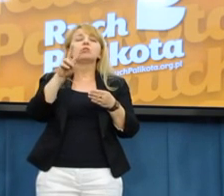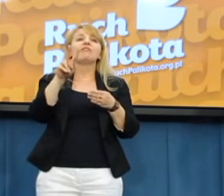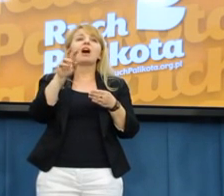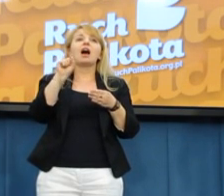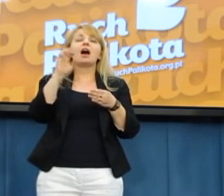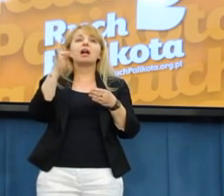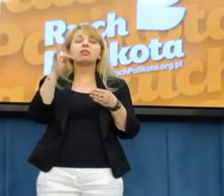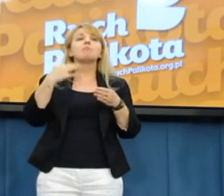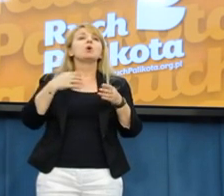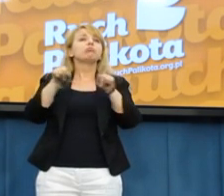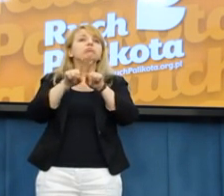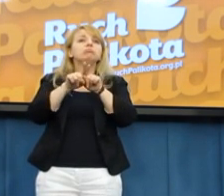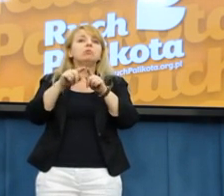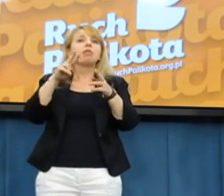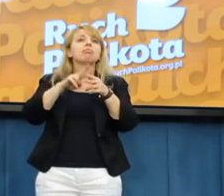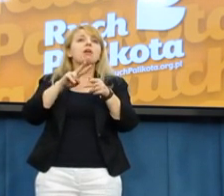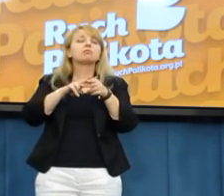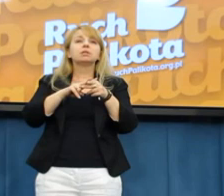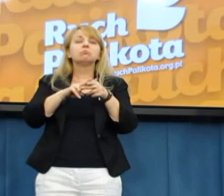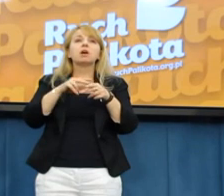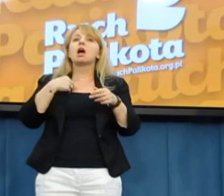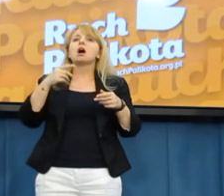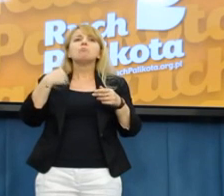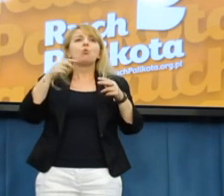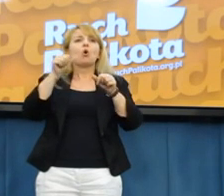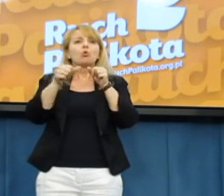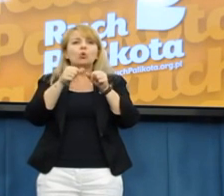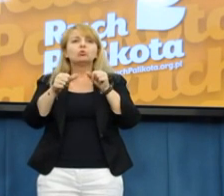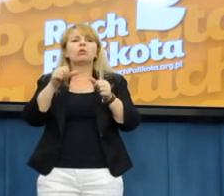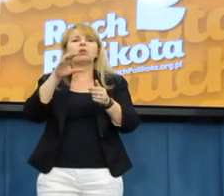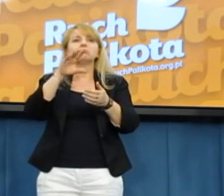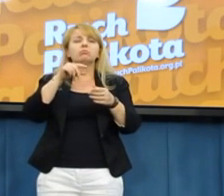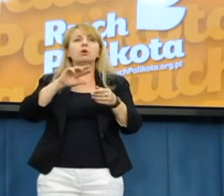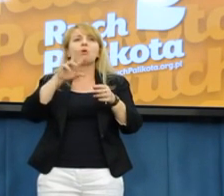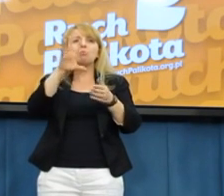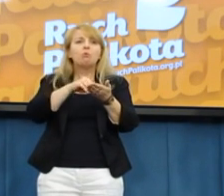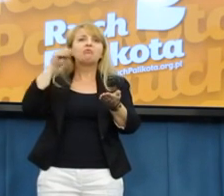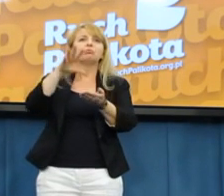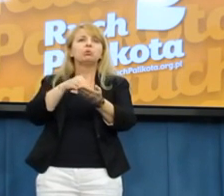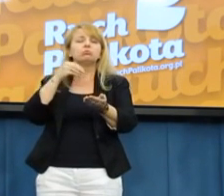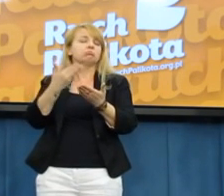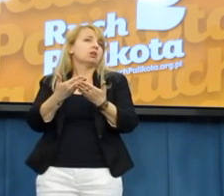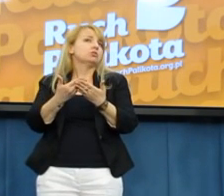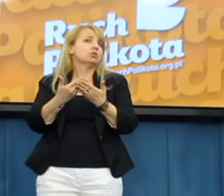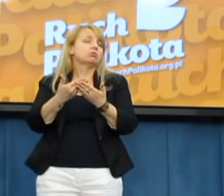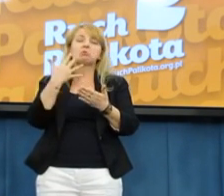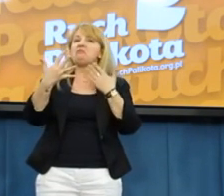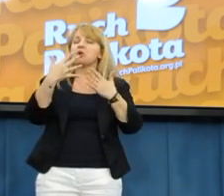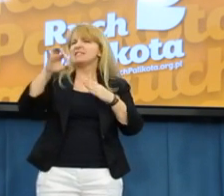przeprowadzono dwie kontrole, więc czynności trwały dwukrotnie dłużej. Odbierałem to jakaś celowe i świadome działania Urzędu Skarbowego.